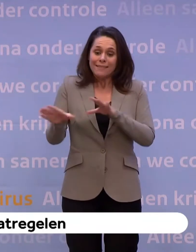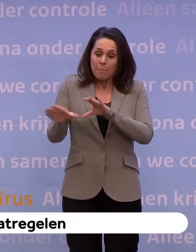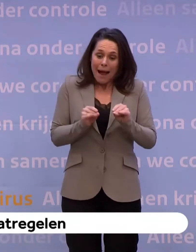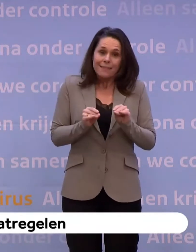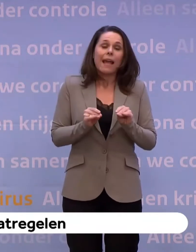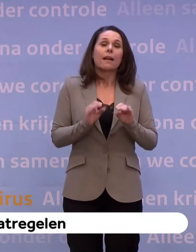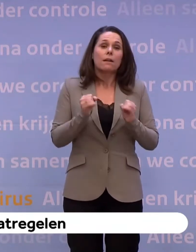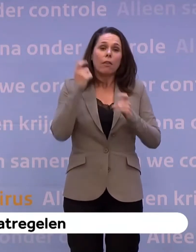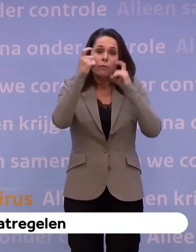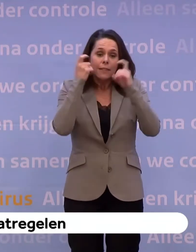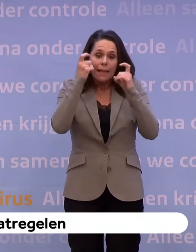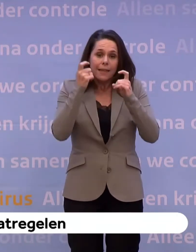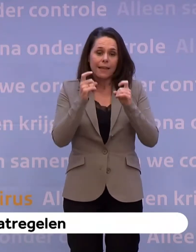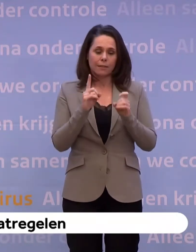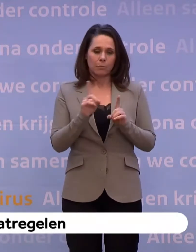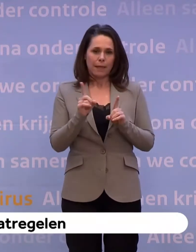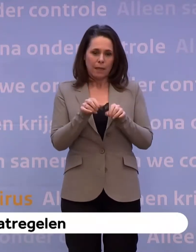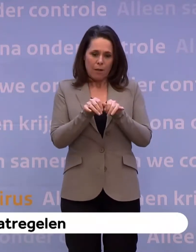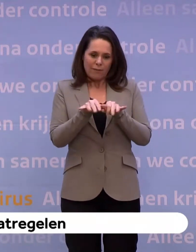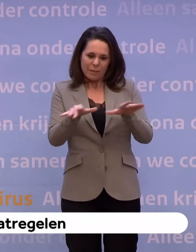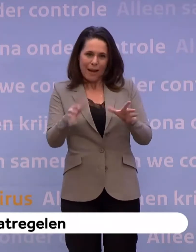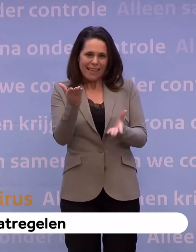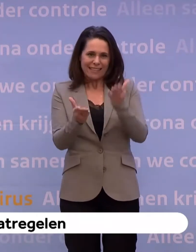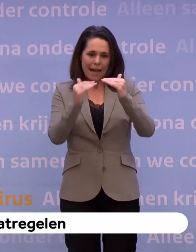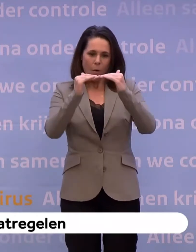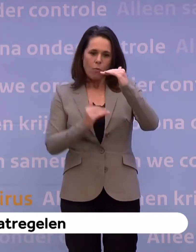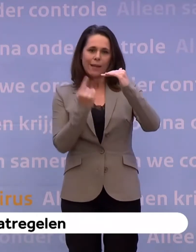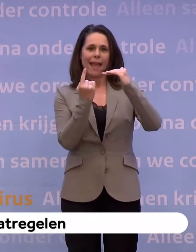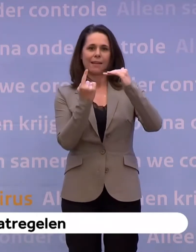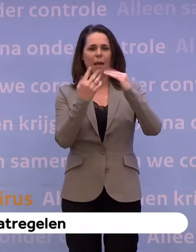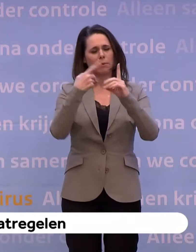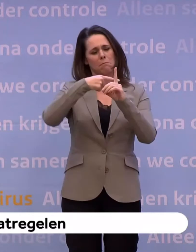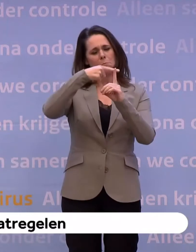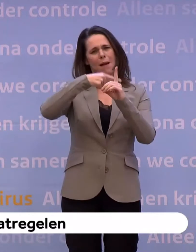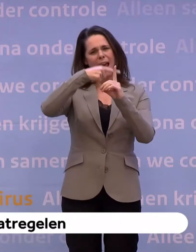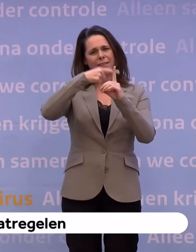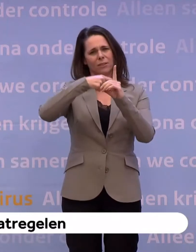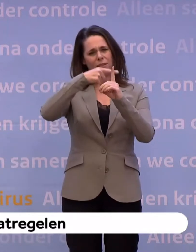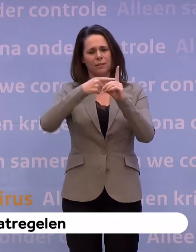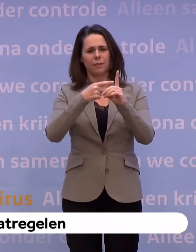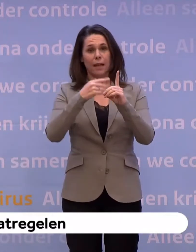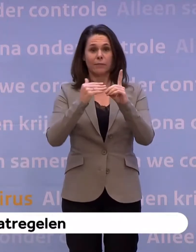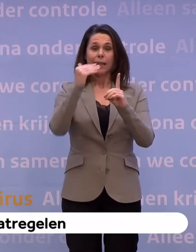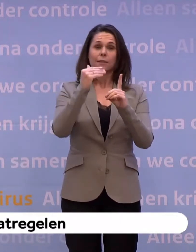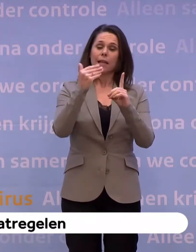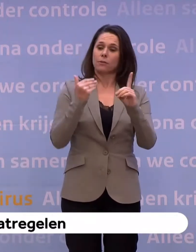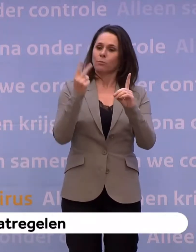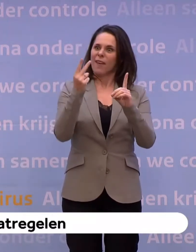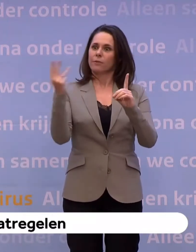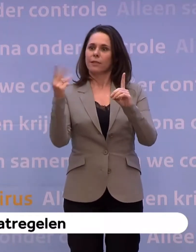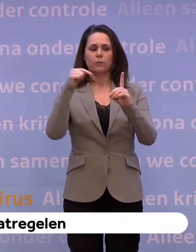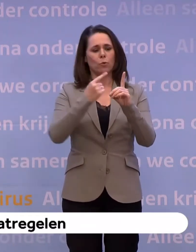verspreidingsgraad onder die één zit, die maat die daarvoor is, hij heeft op een gegeven moment op twee of drie wel gestaan. Hij zit nu